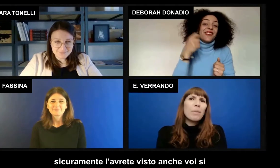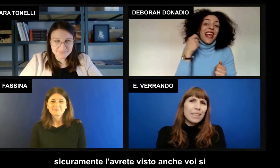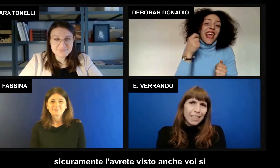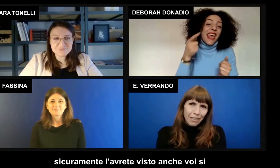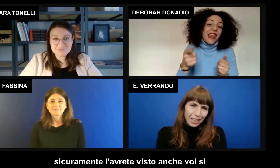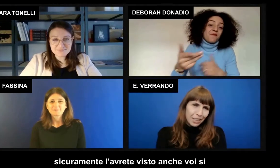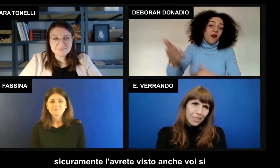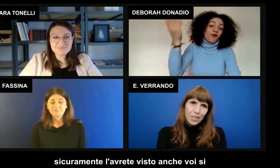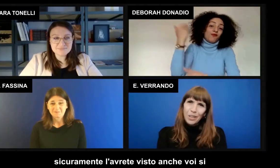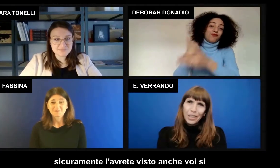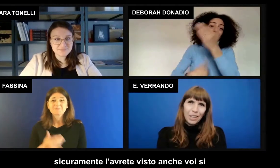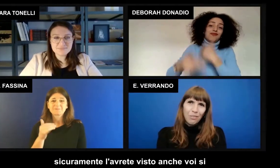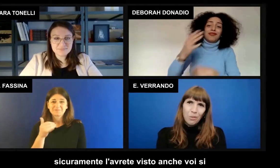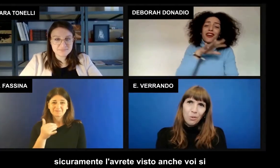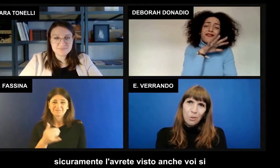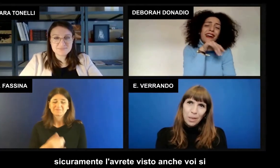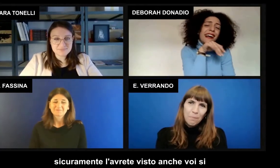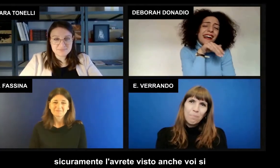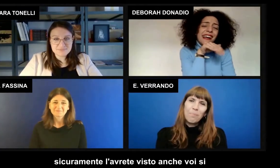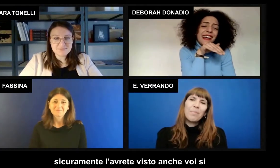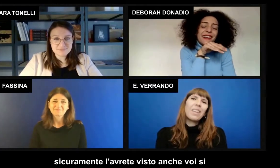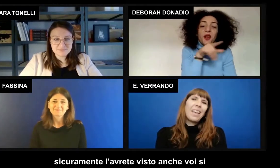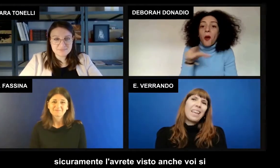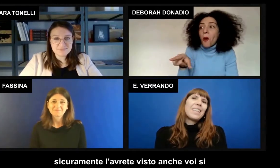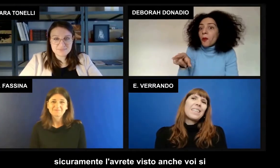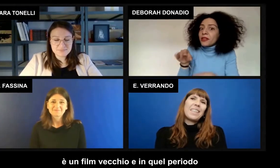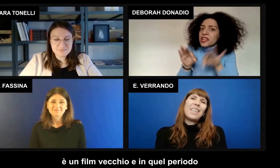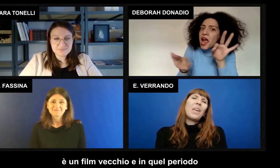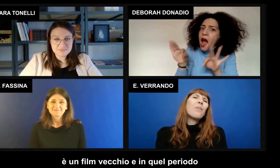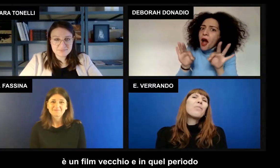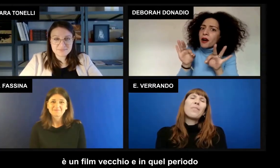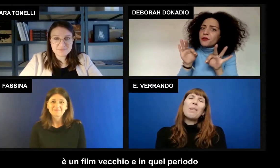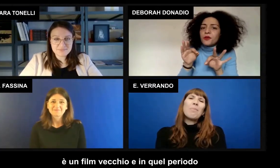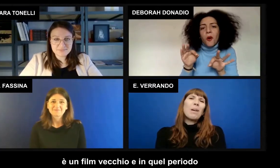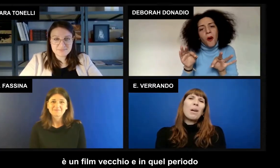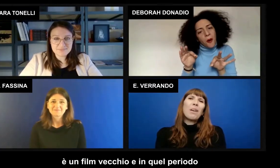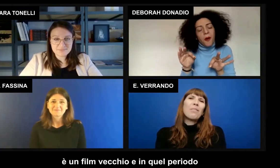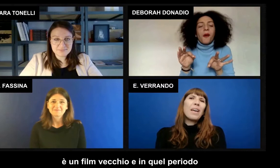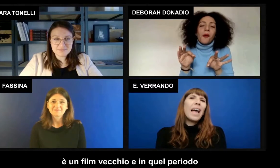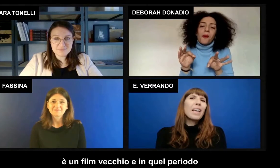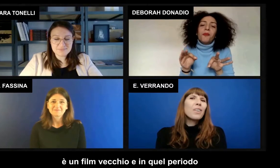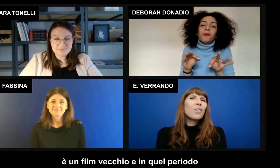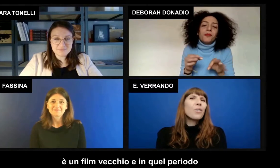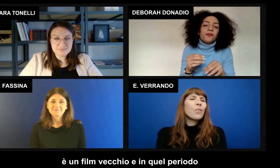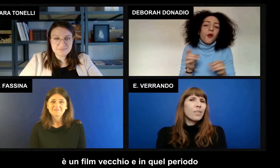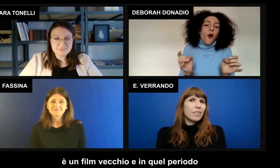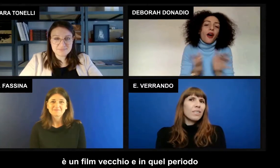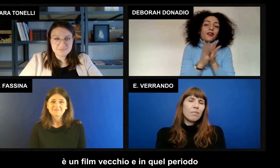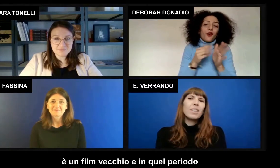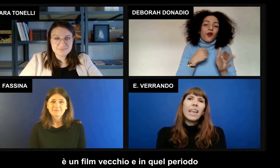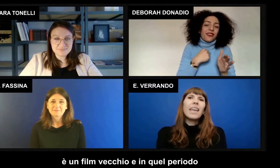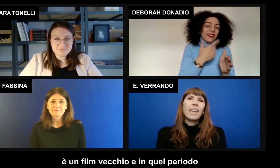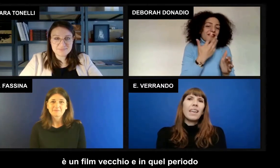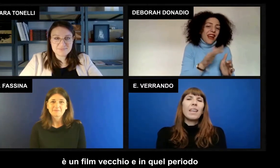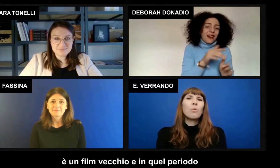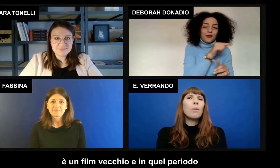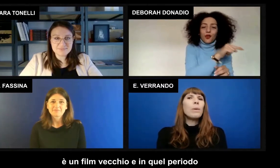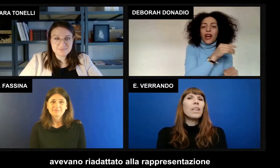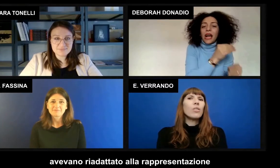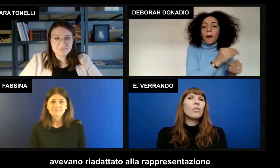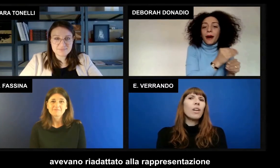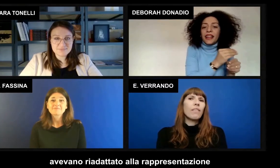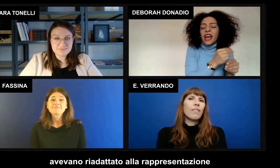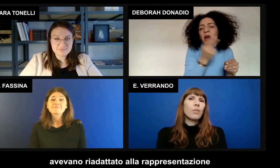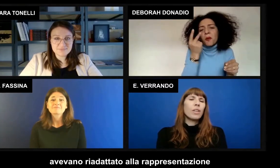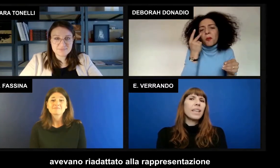sicuramente l'avrete visto anche voi. Sì, è un film vecchio. E in quel